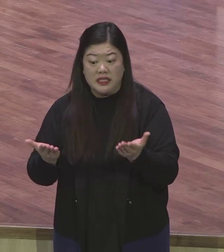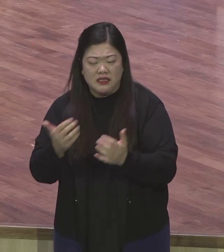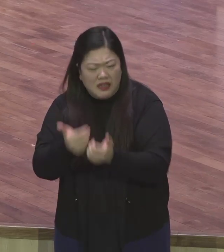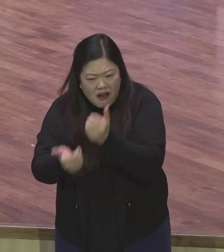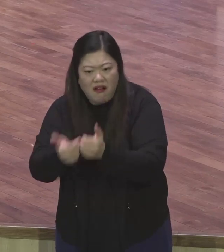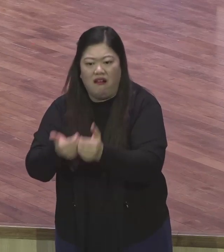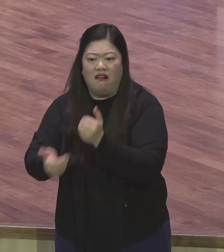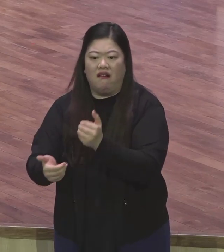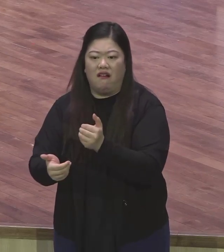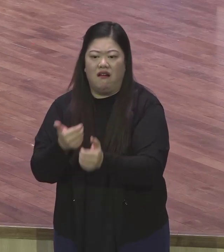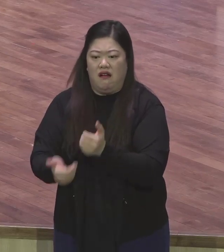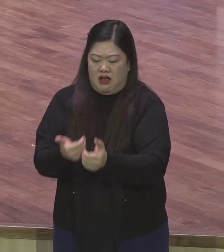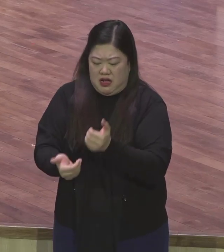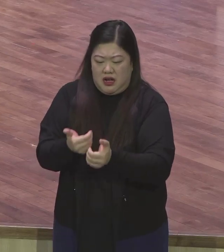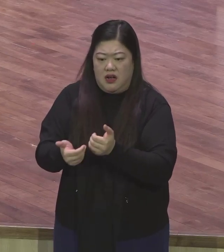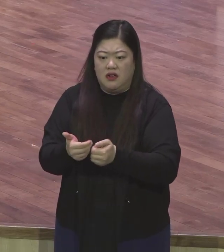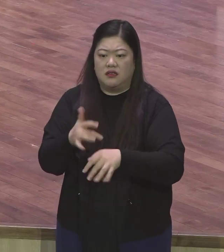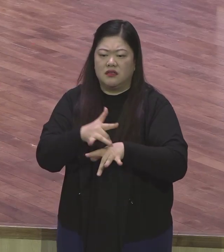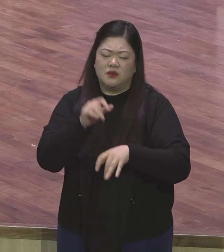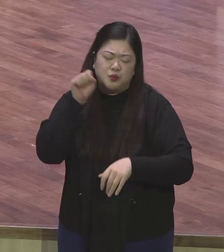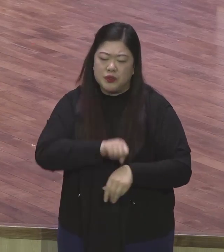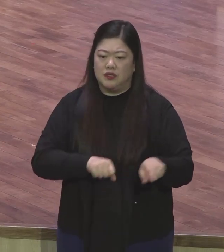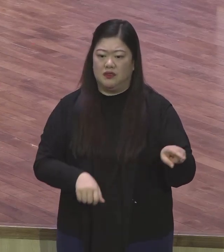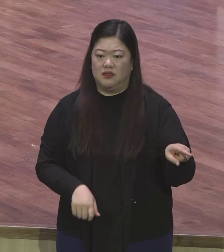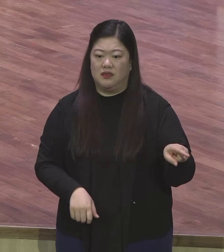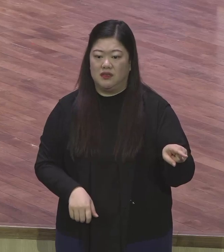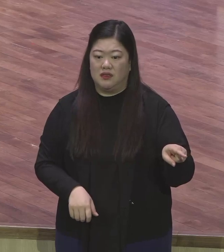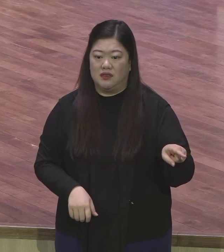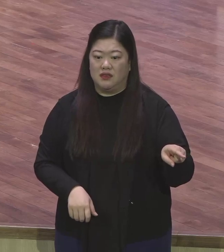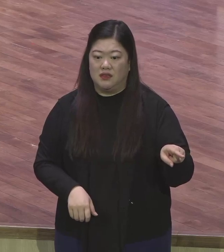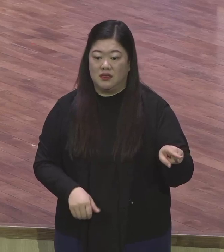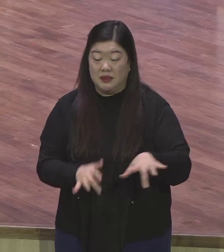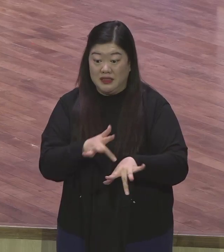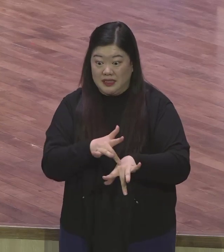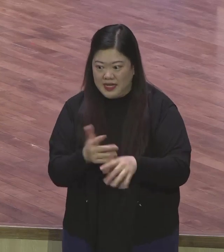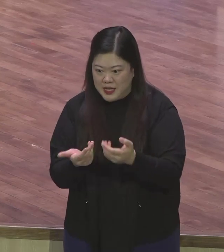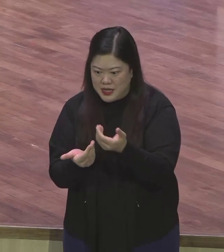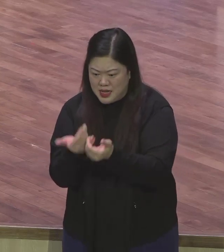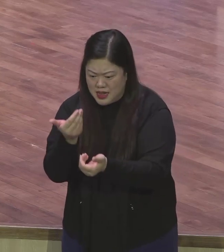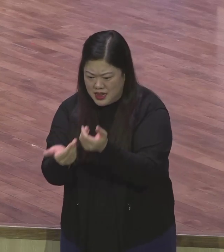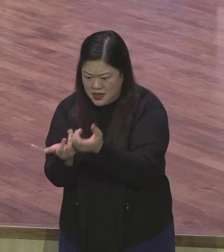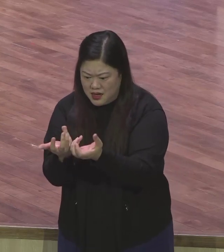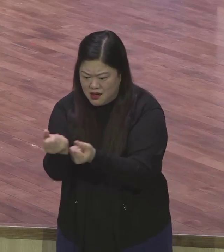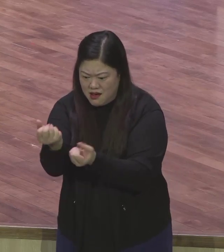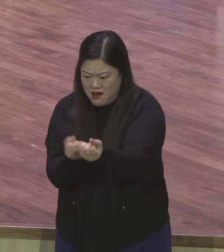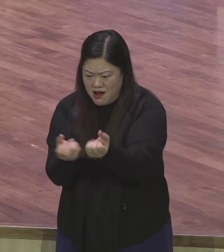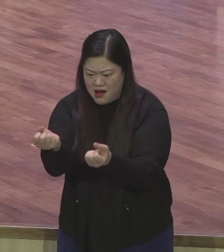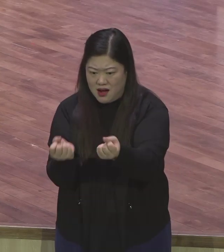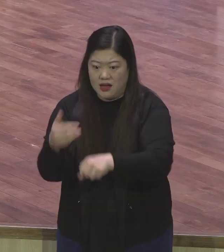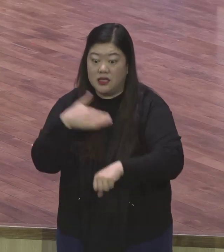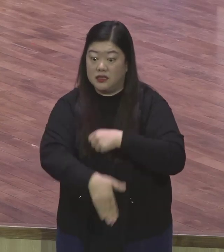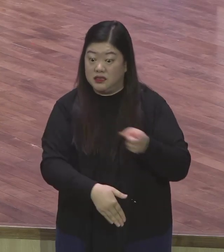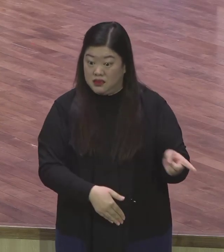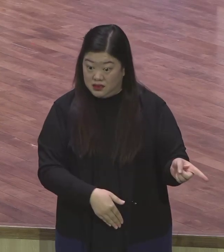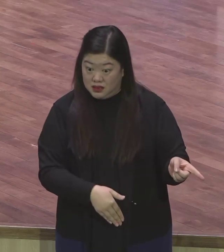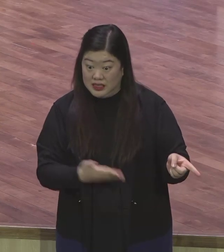각자야 그냥 그래서 싸우게 갈등하도록 분장하도록 하는데 성령은 뭐라고 말하냐 한마음 한뜻을